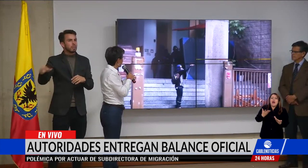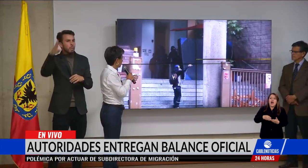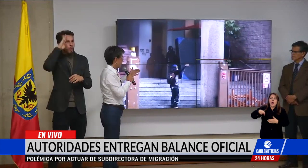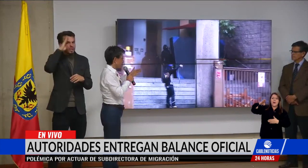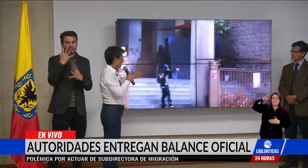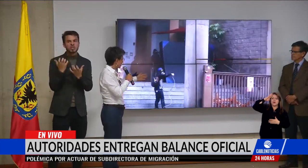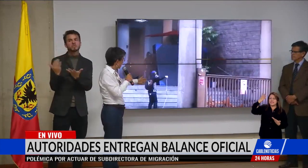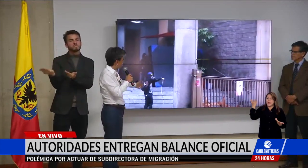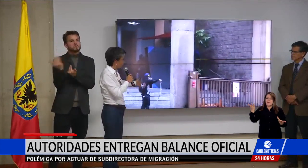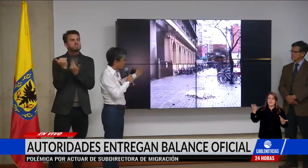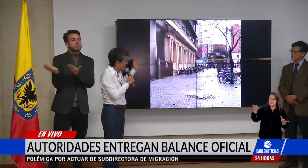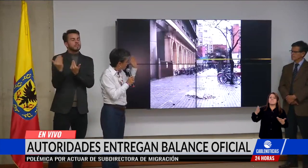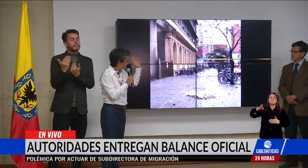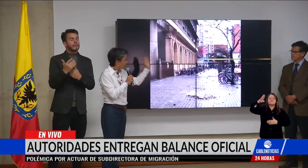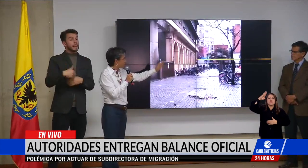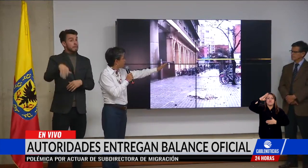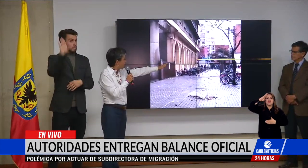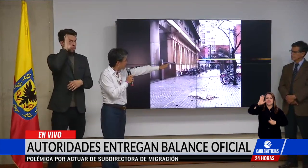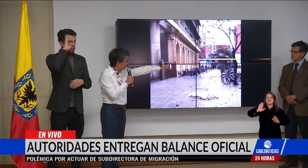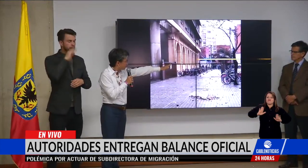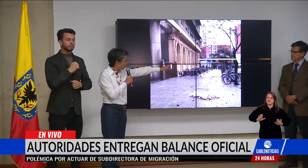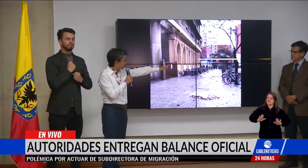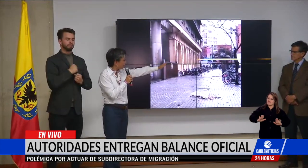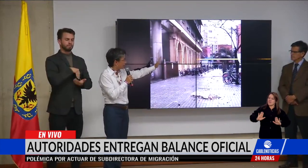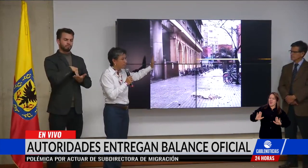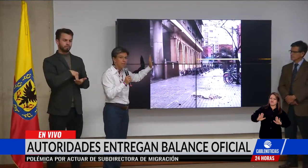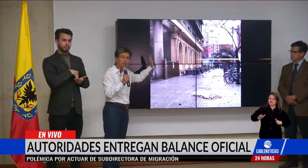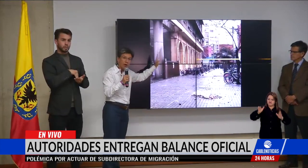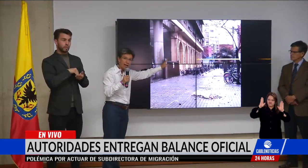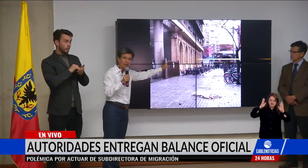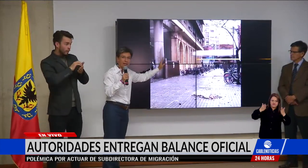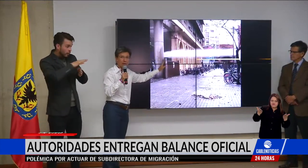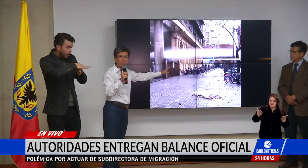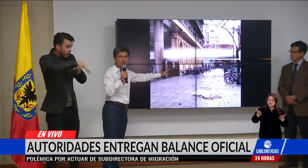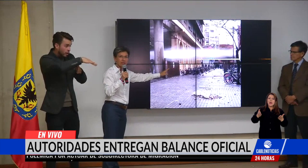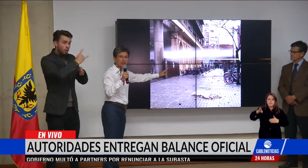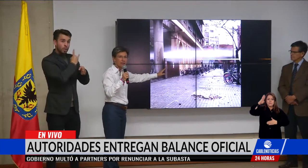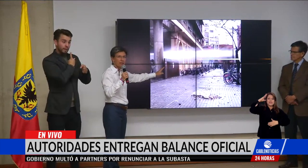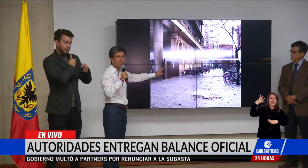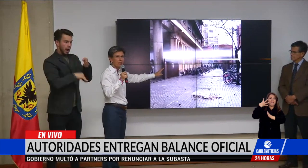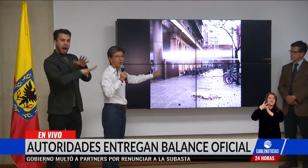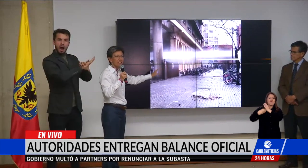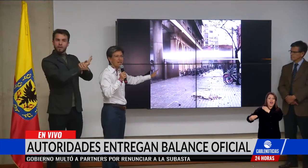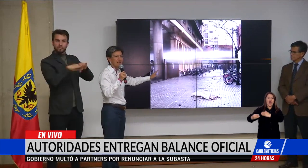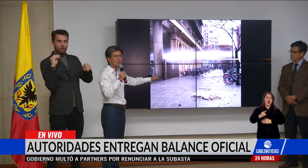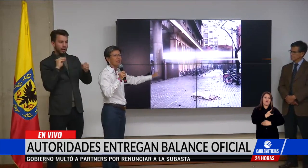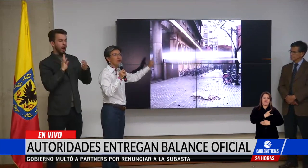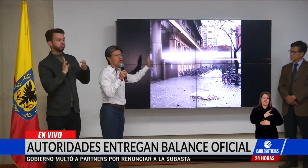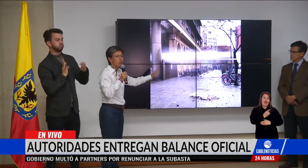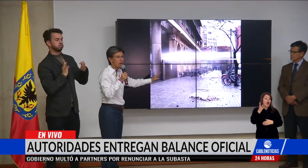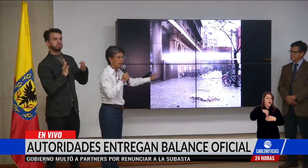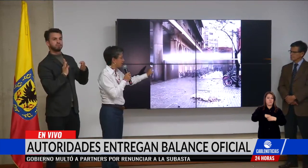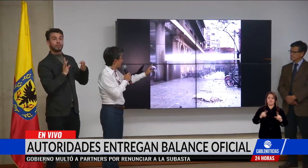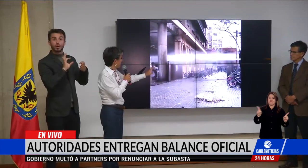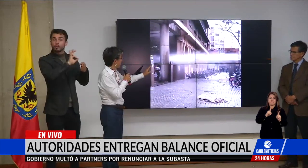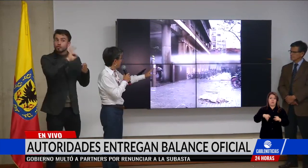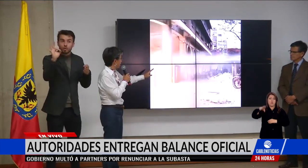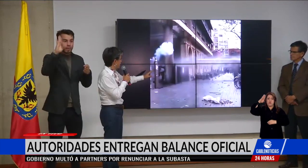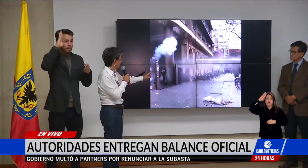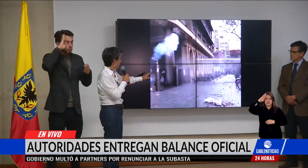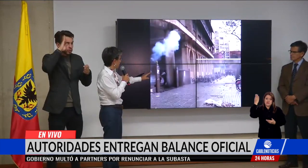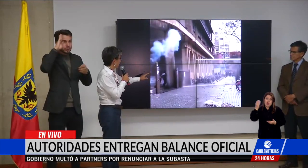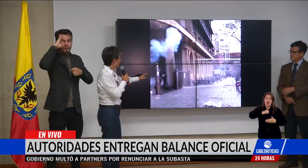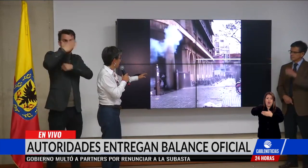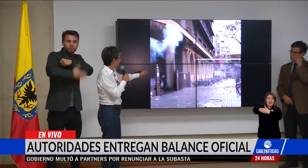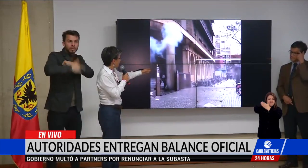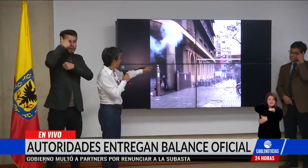policía, la policía sin embargo se mantiene fuera de la universidad, fuera de la universidad. La policía y el ESMAD nunca ingresaron a